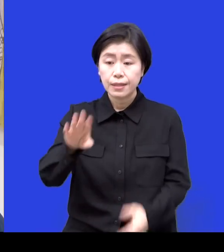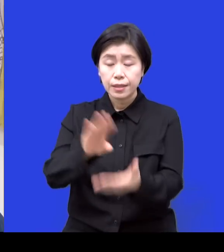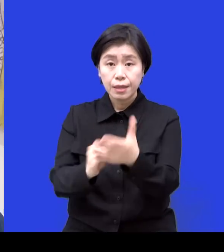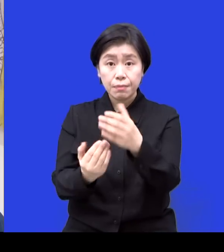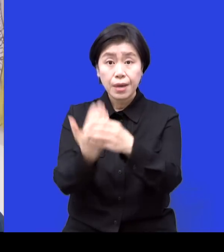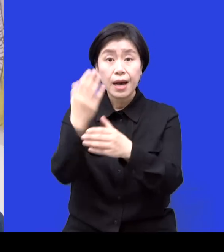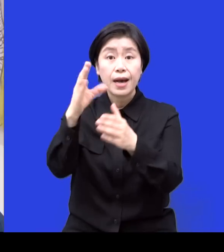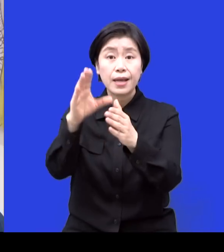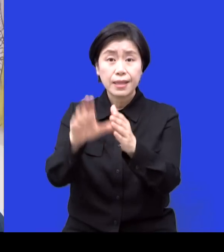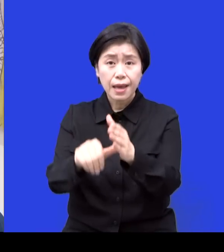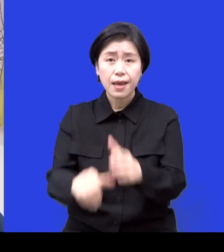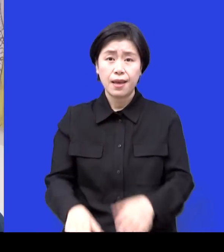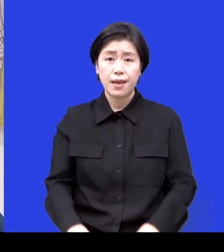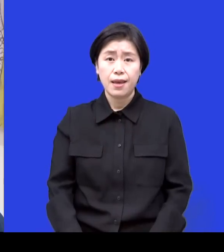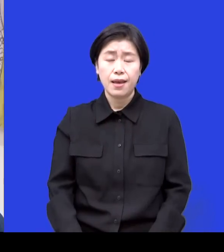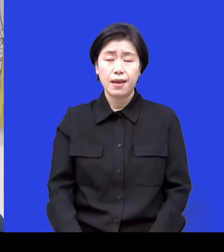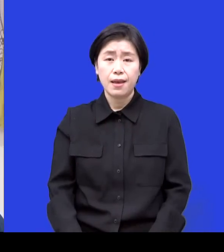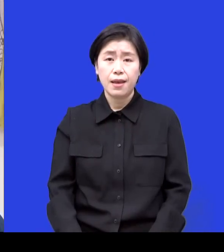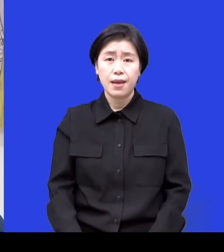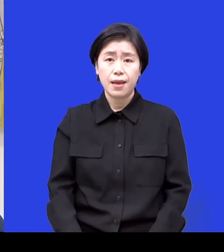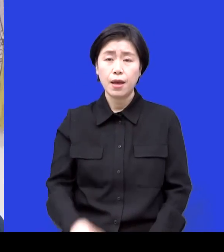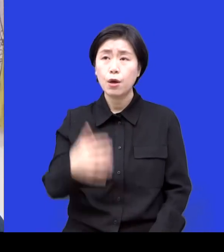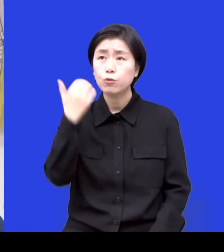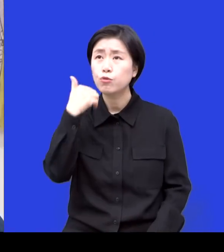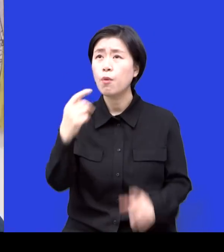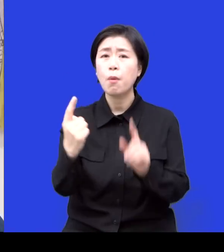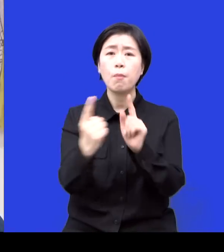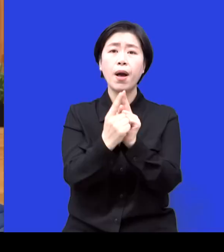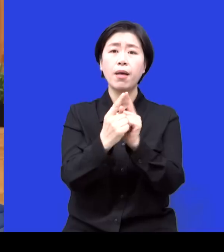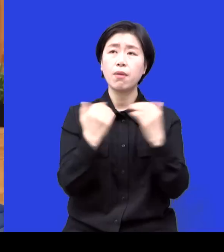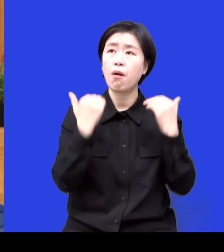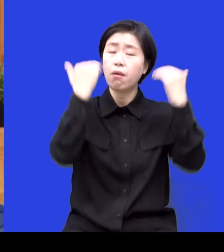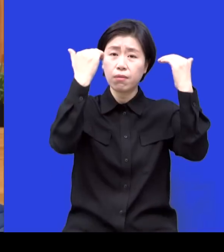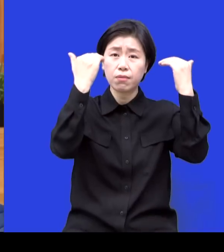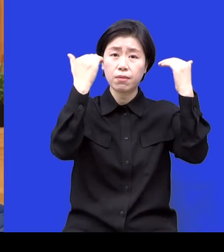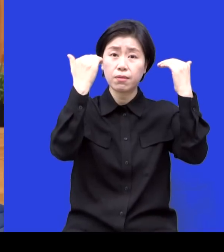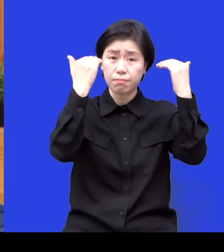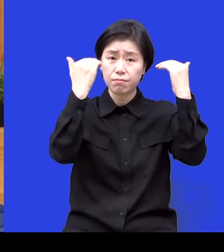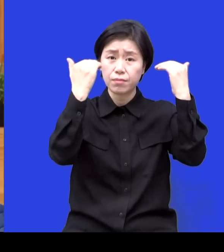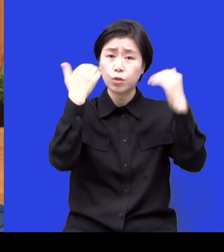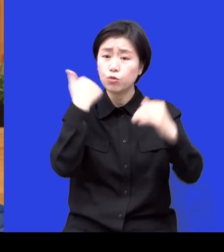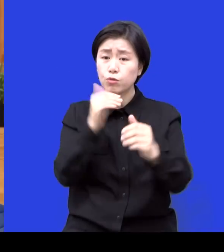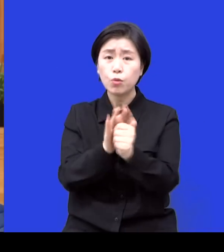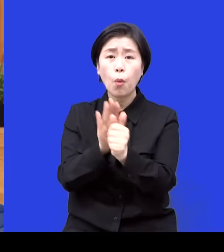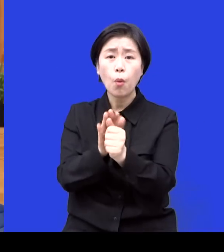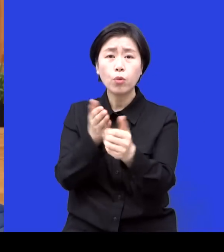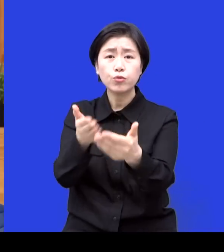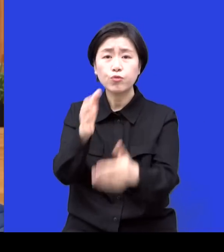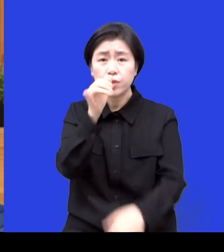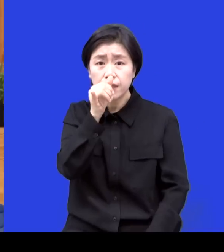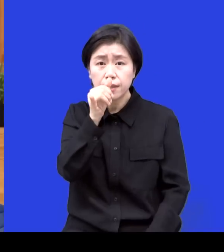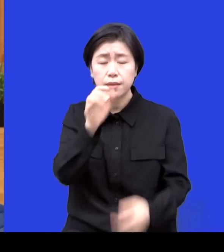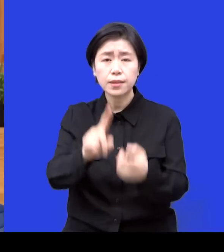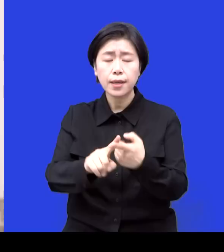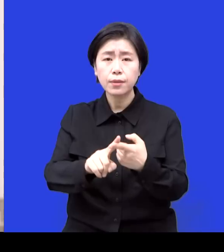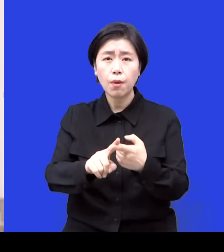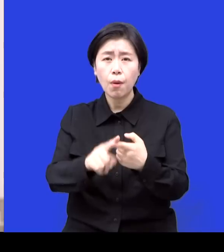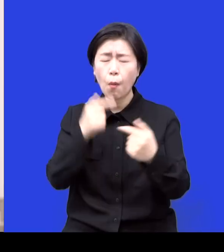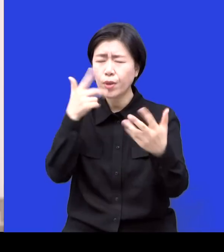마지막이라도 생각할 수 있는 믿을 수 있는 어른 믿을 수 있는 주변에 누군가가 있었으면 하는 너무 안타까운